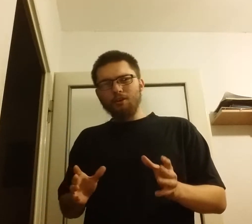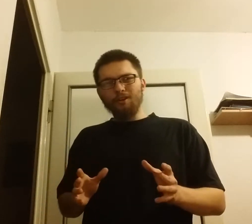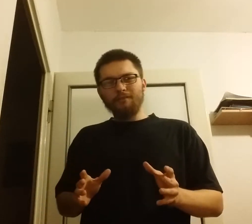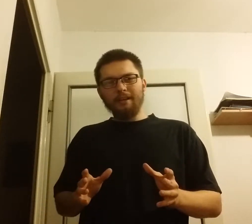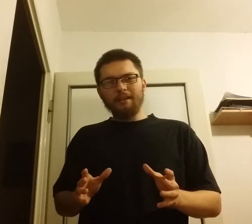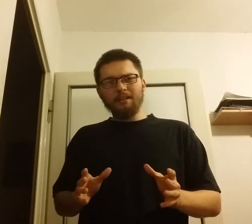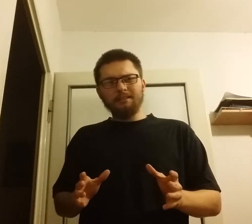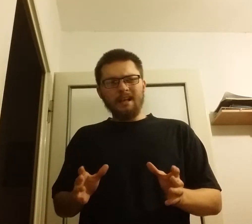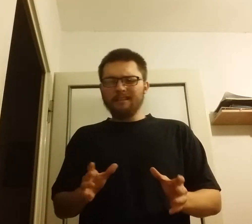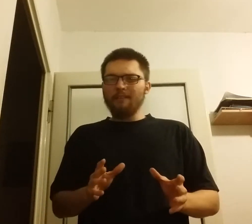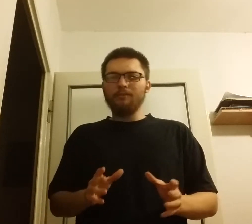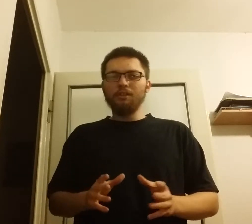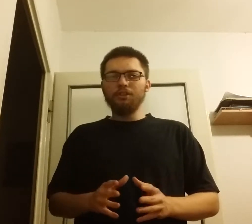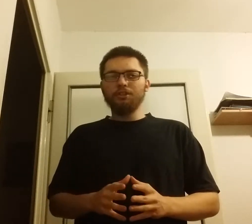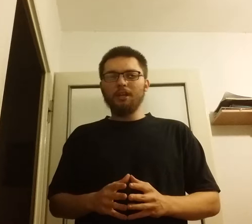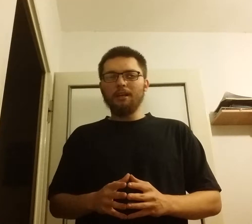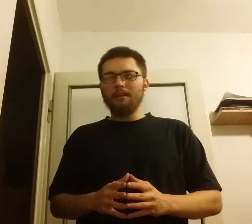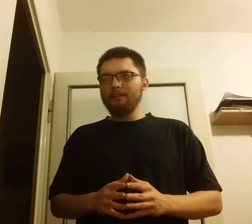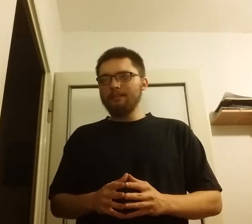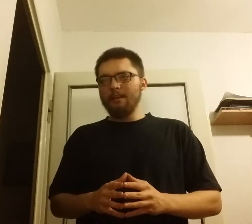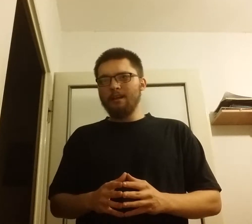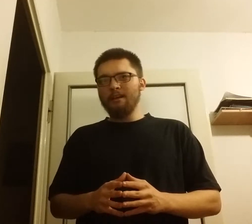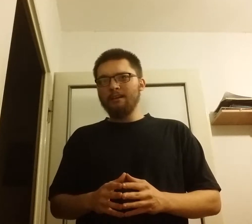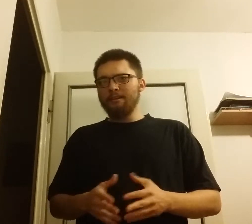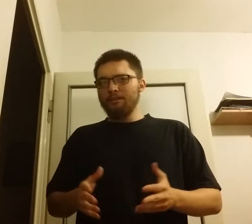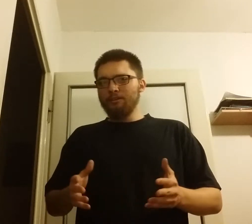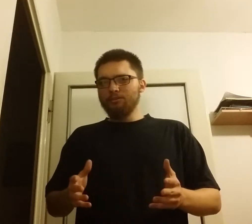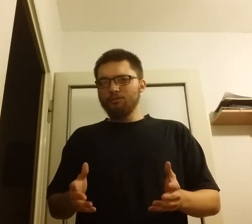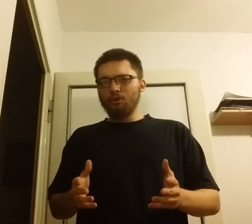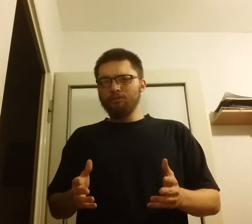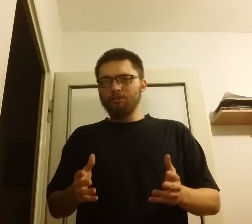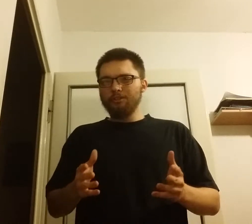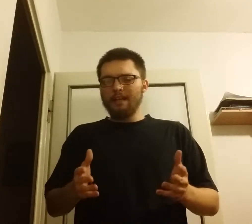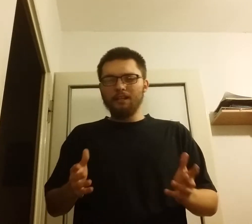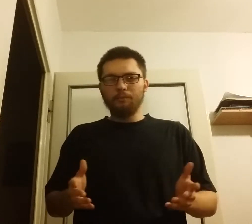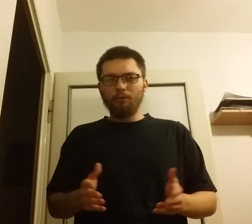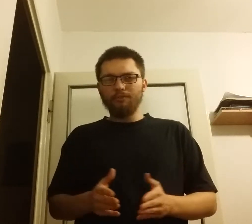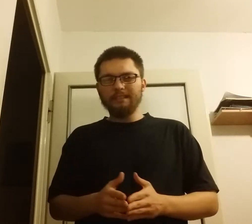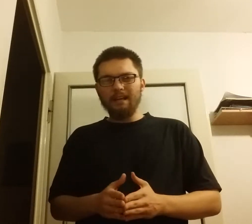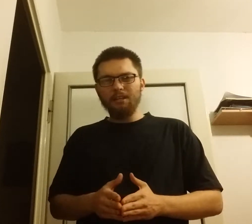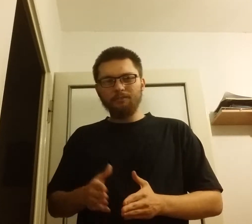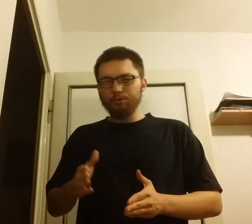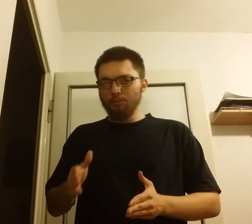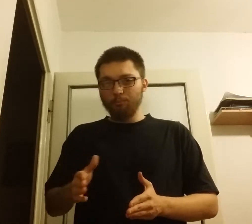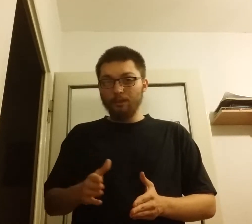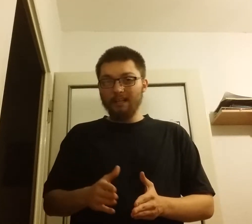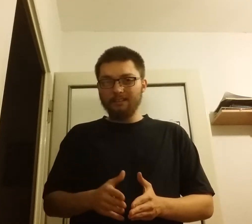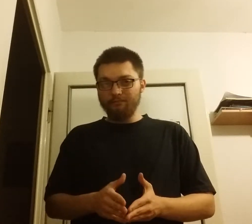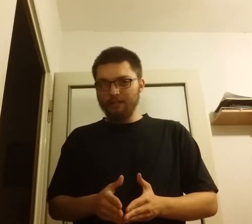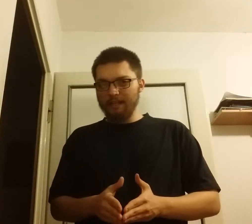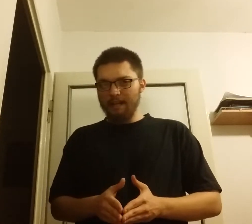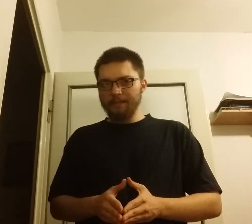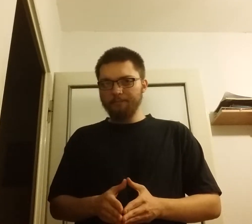kiedykolwiek natrafiliście na coś, na jakieś powstanie, w którym Polacy wygrali?